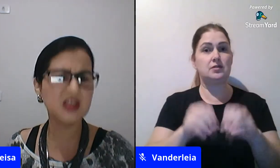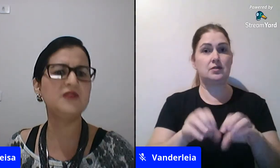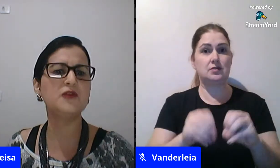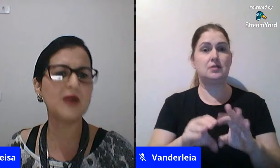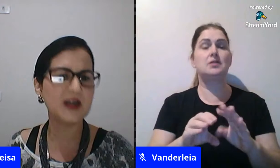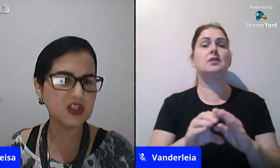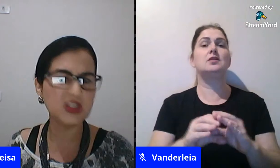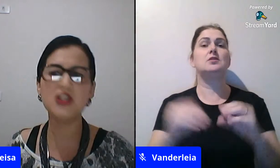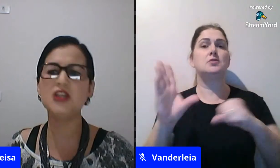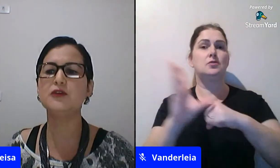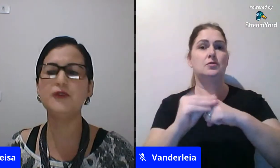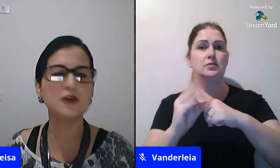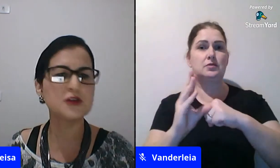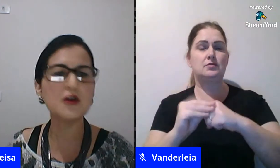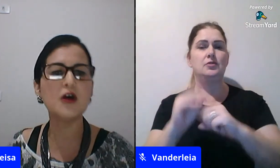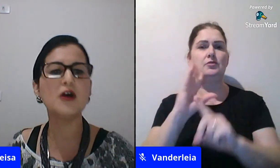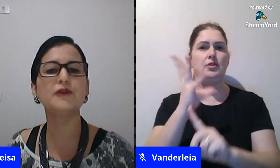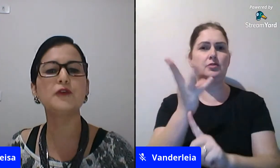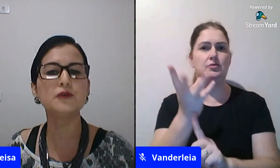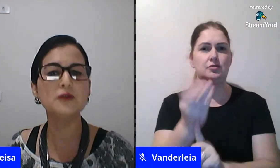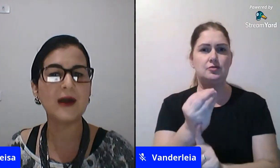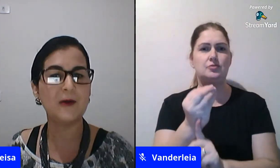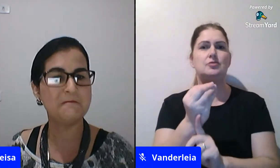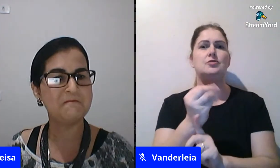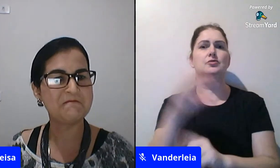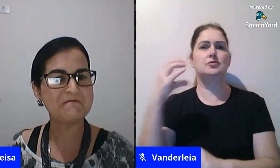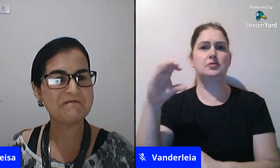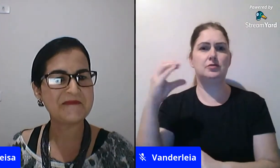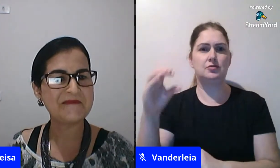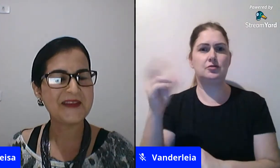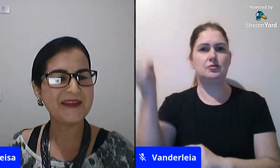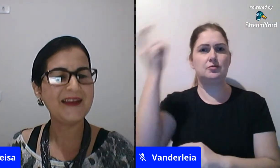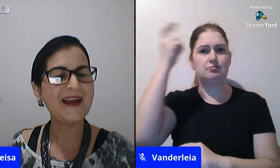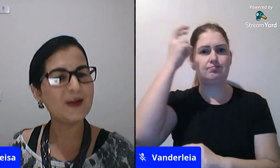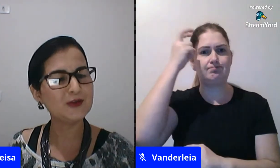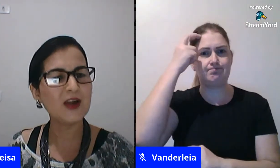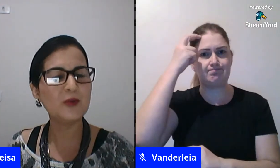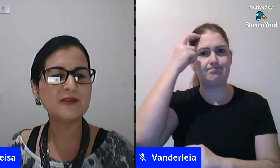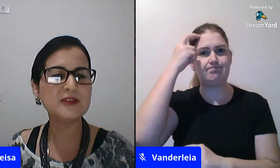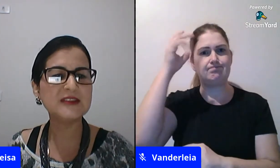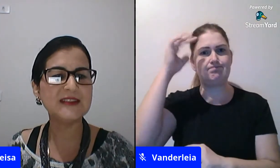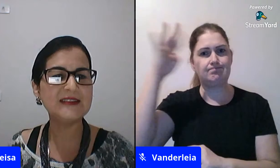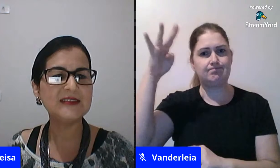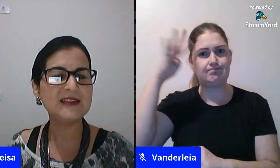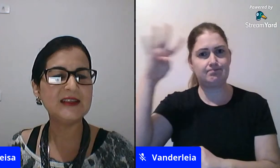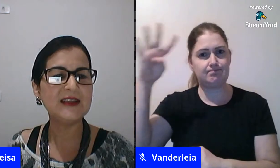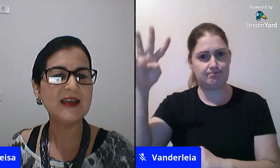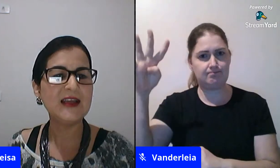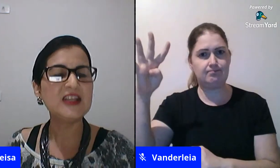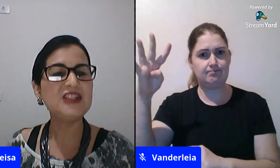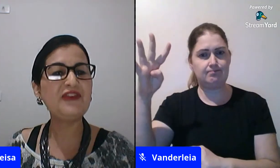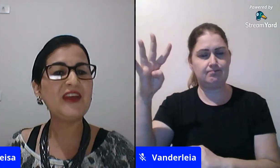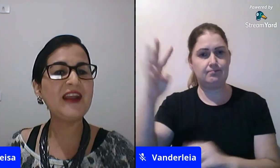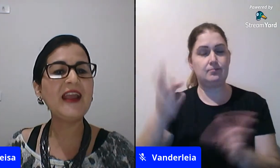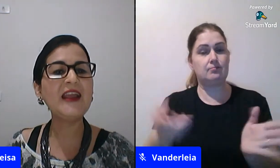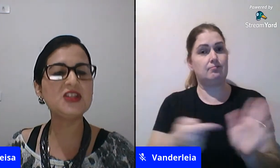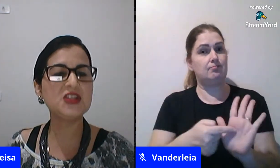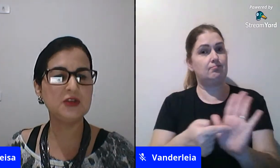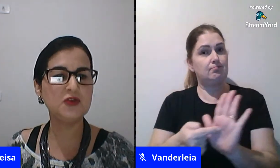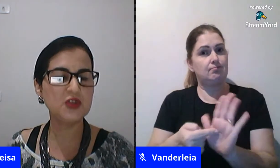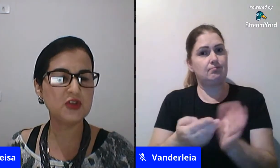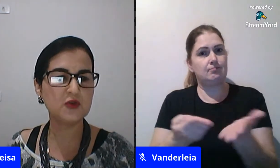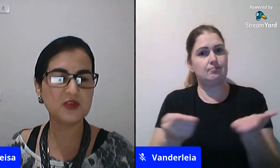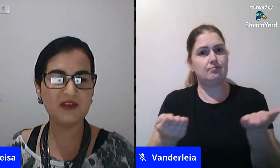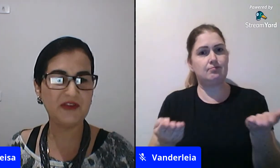científico artístico filosófico cultural aí eu trago pra vocês diferente